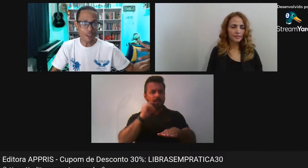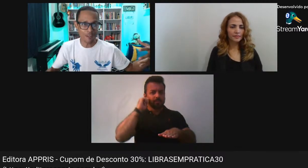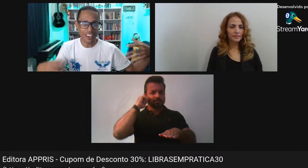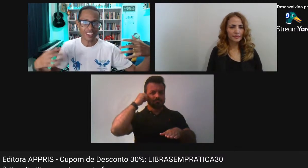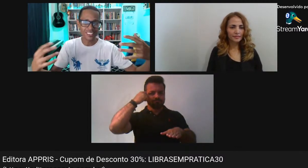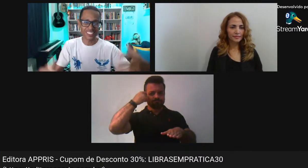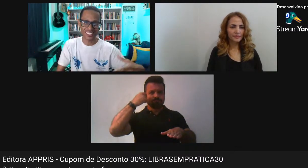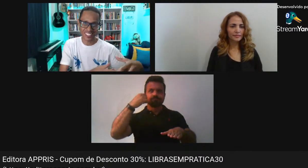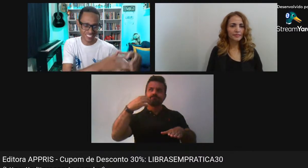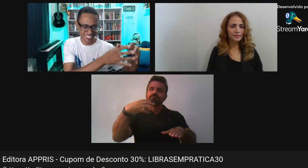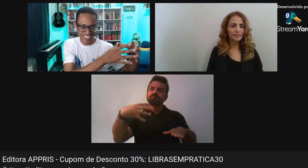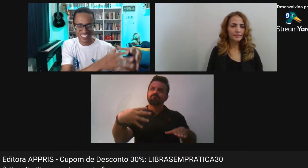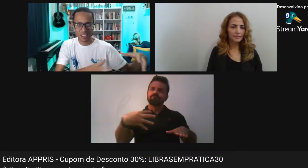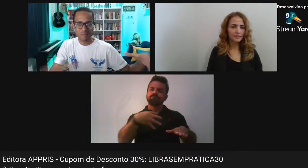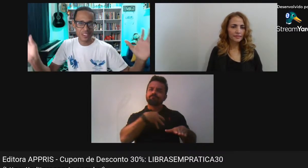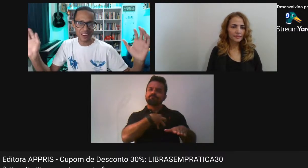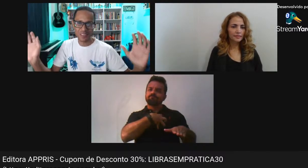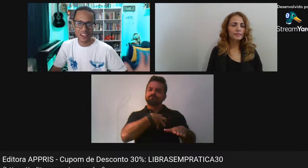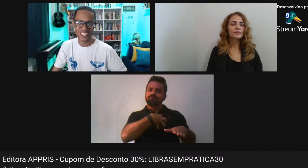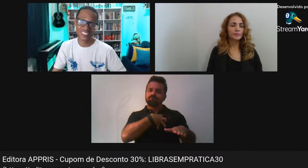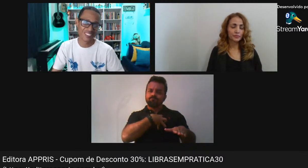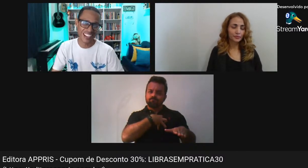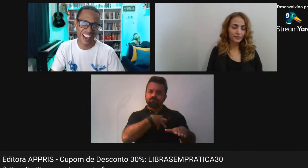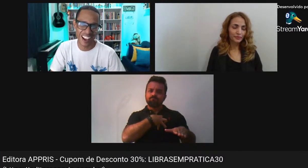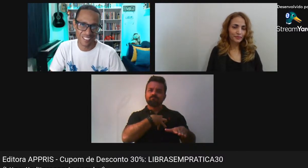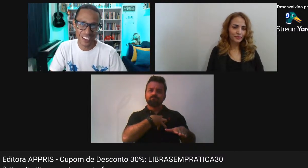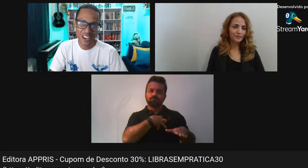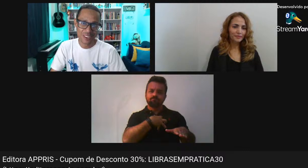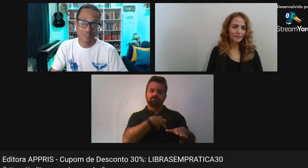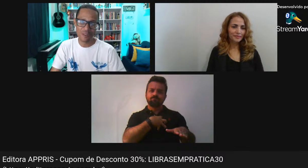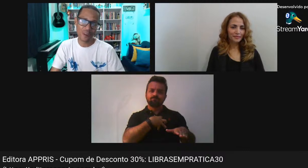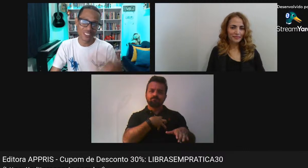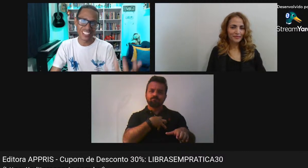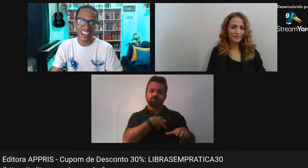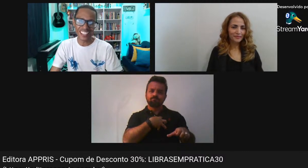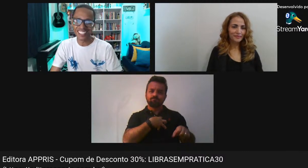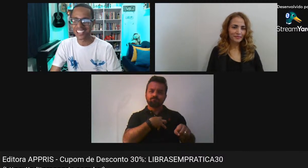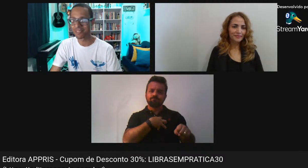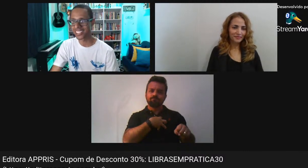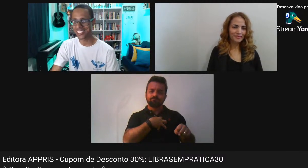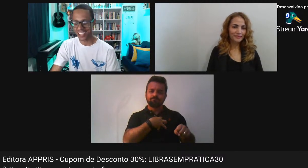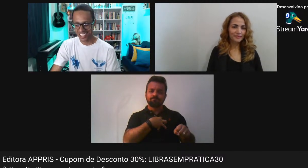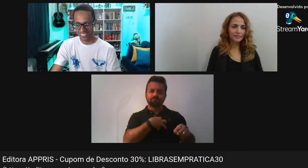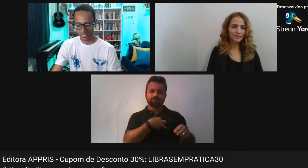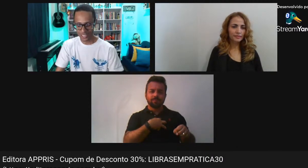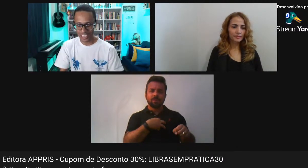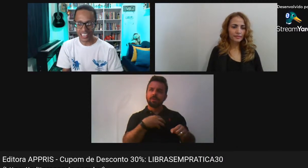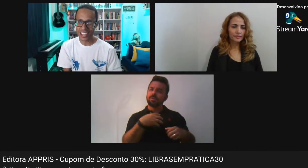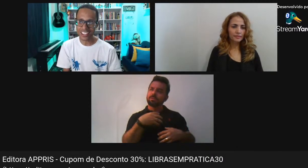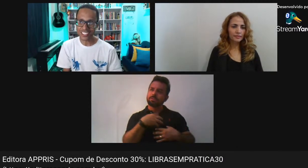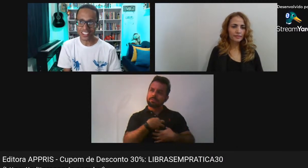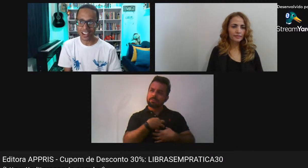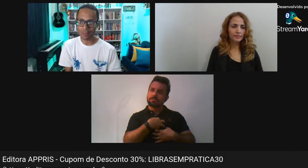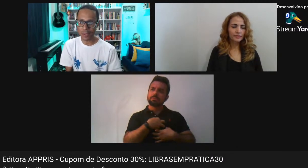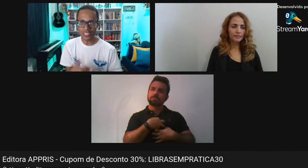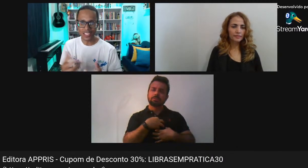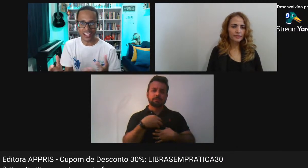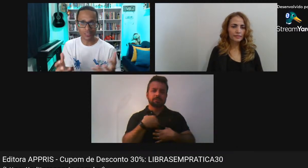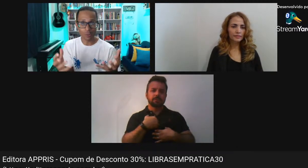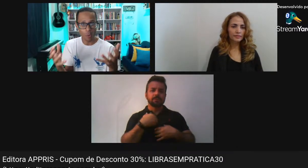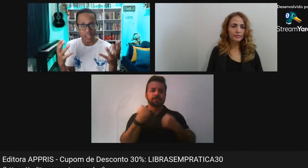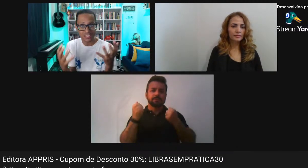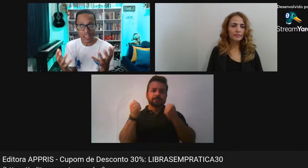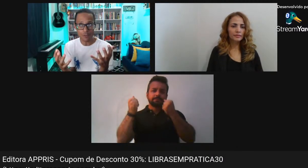Vive Tem muita coisa Que não vai dar Eu não vou contar aqui Mas Você lê A gente acaba